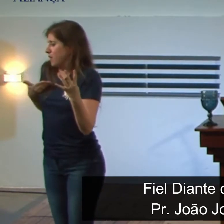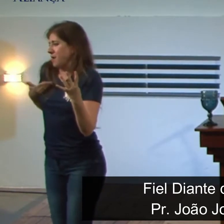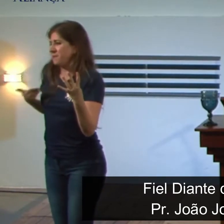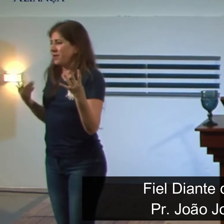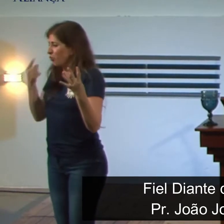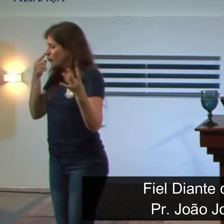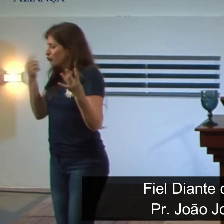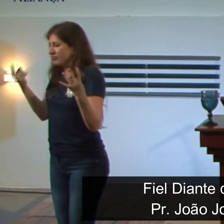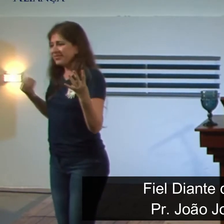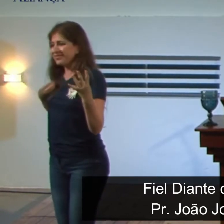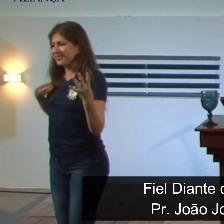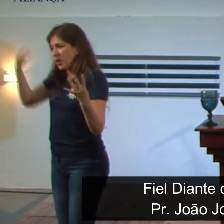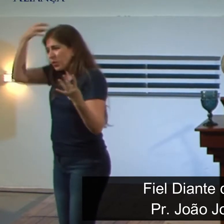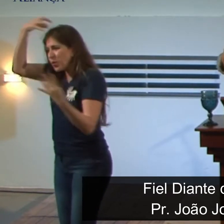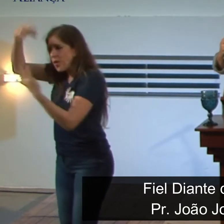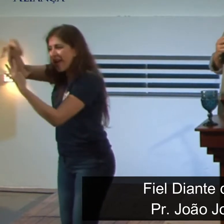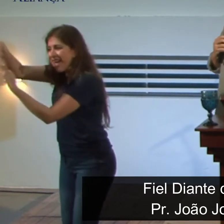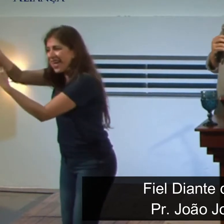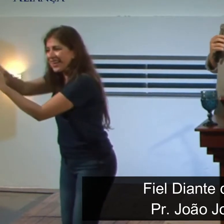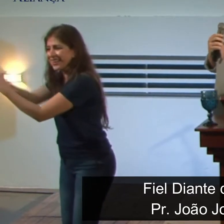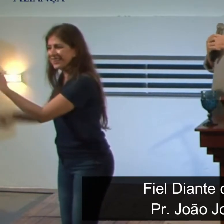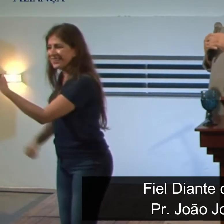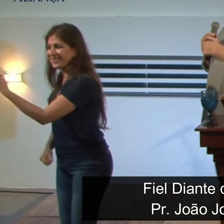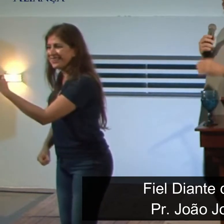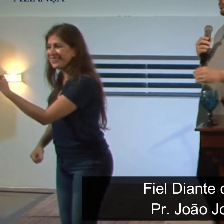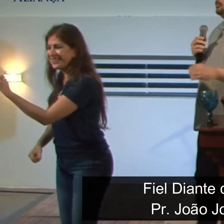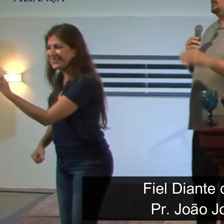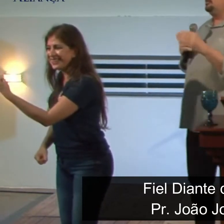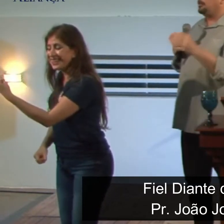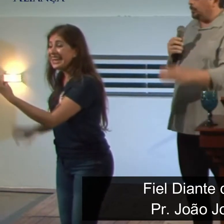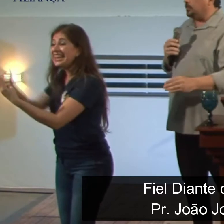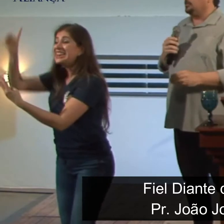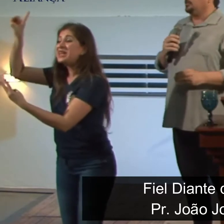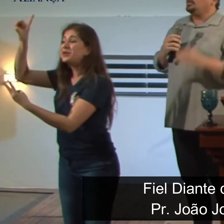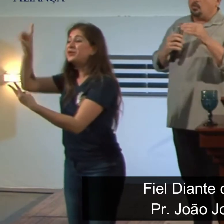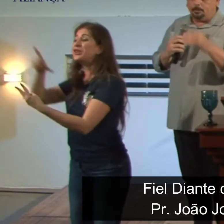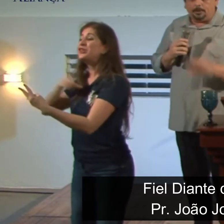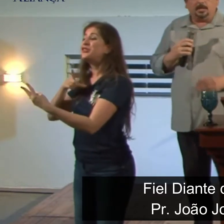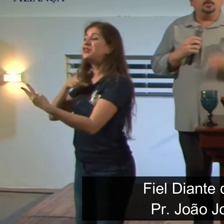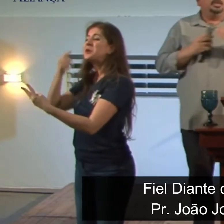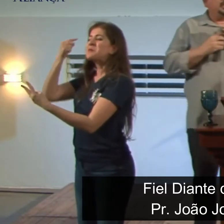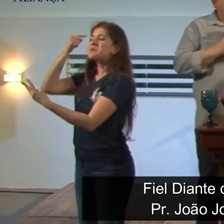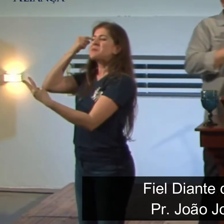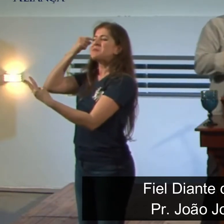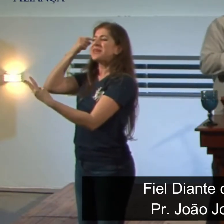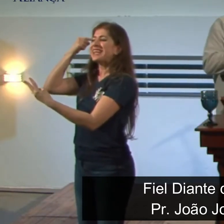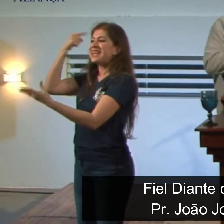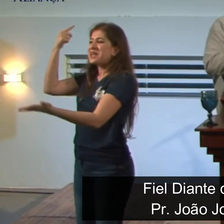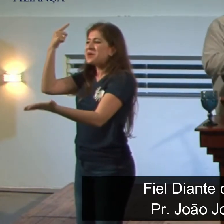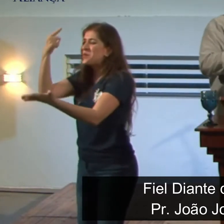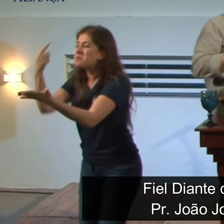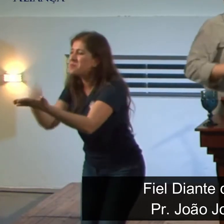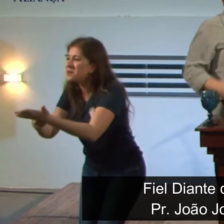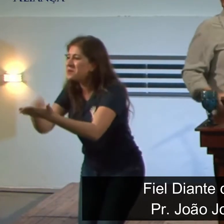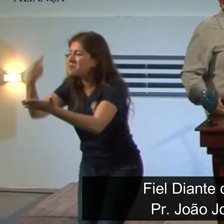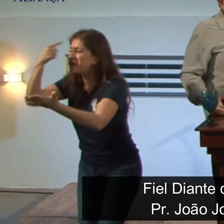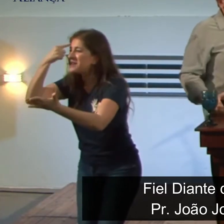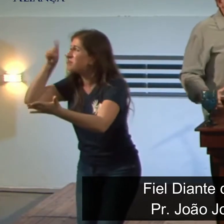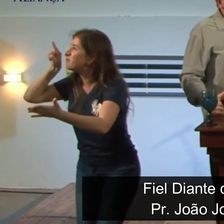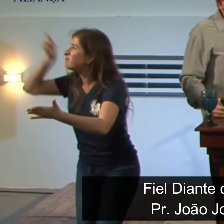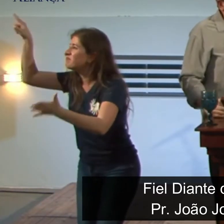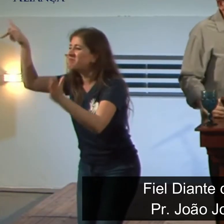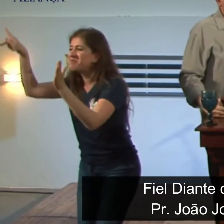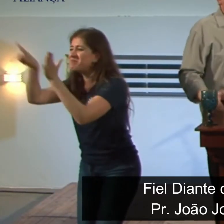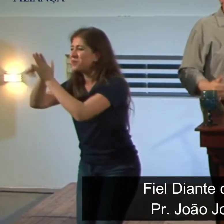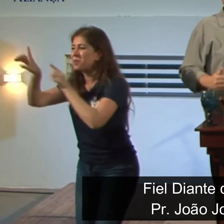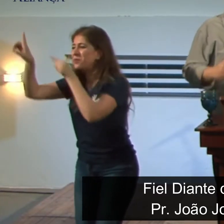mas o fez com um propósito, o fez com um propósito e cumpriu esse propósito porque encontrou